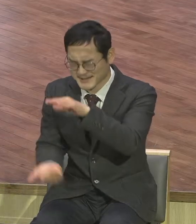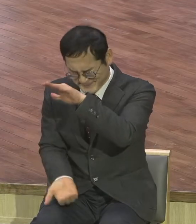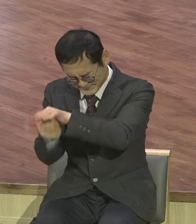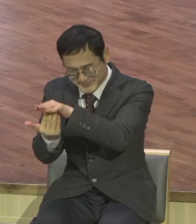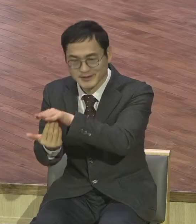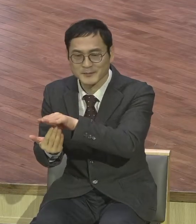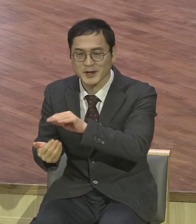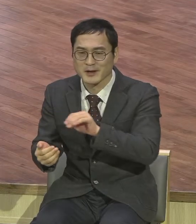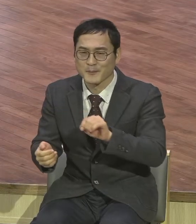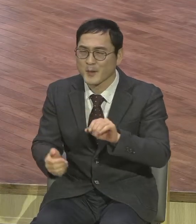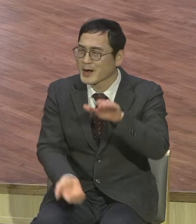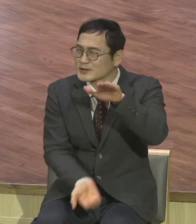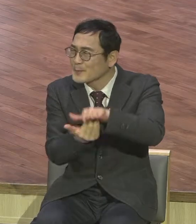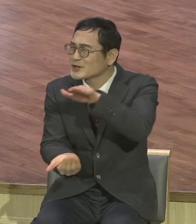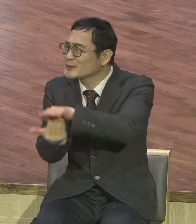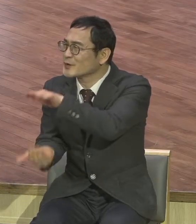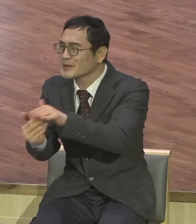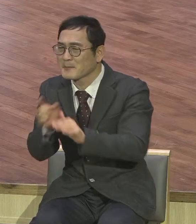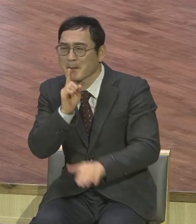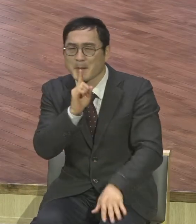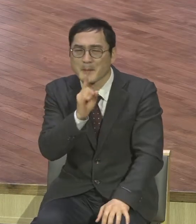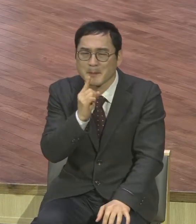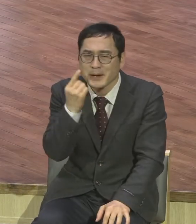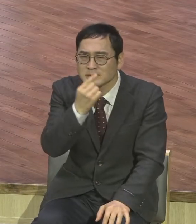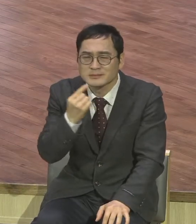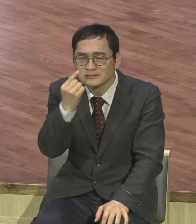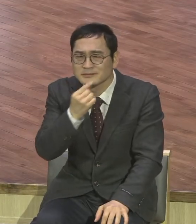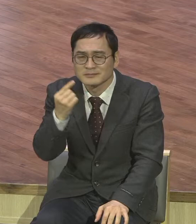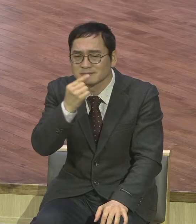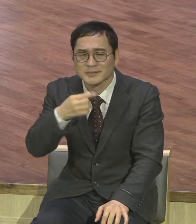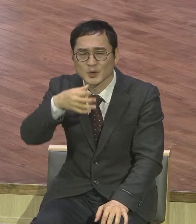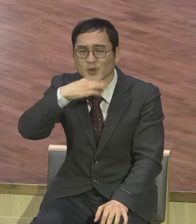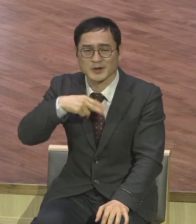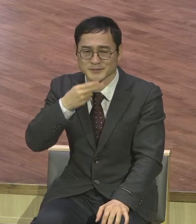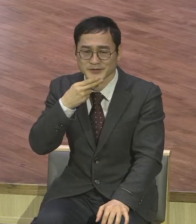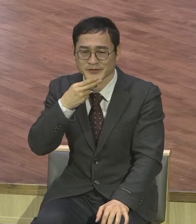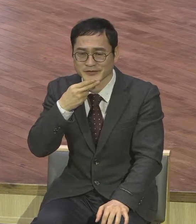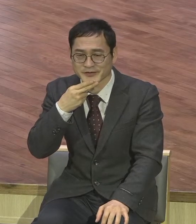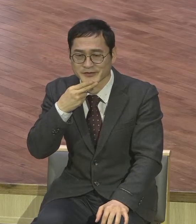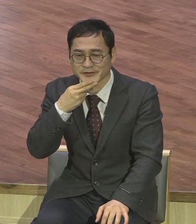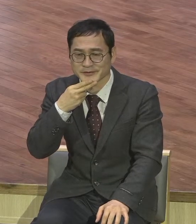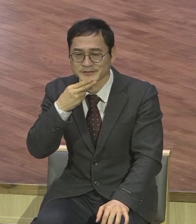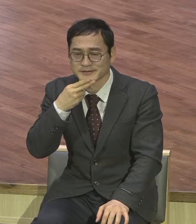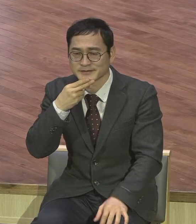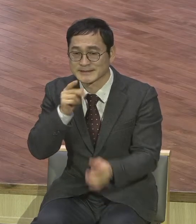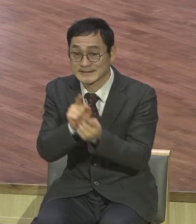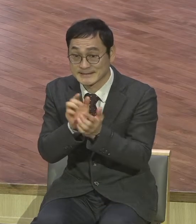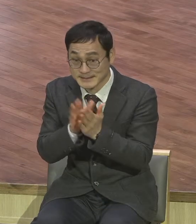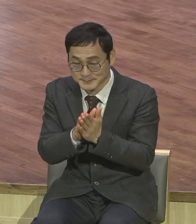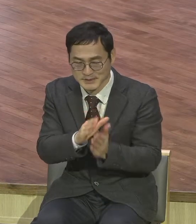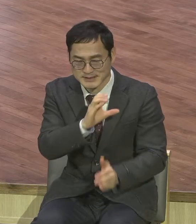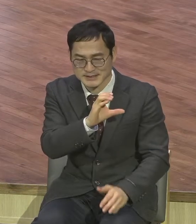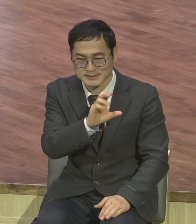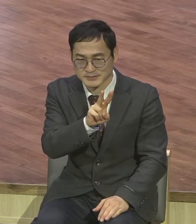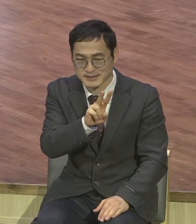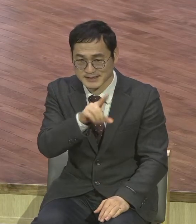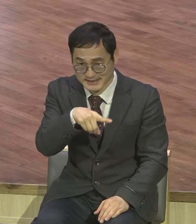해서 되는 게 아니에요. CVD-IP는 CVD-IP가 서밋을 향해 가는 그야말로 지름길이다.